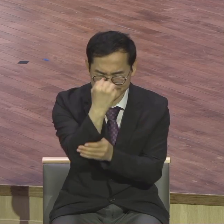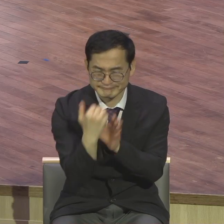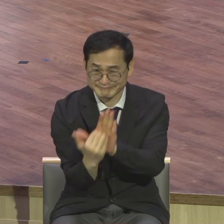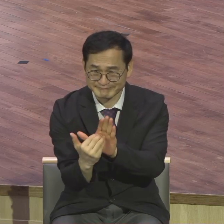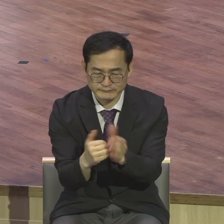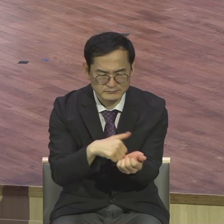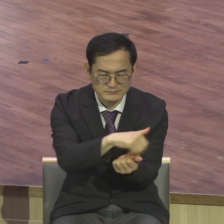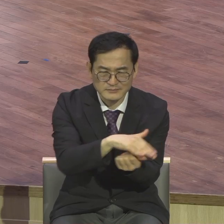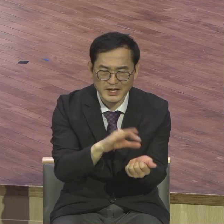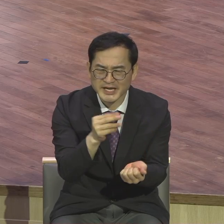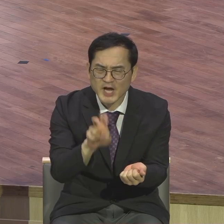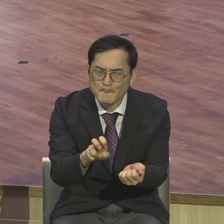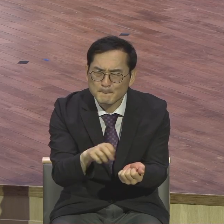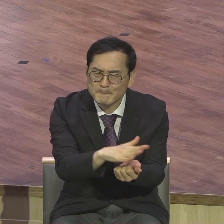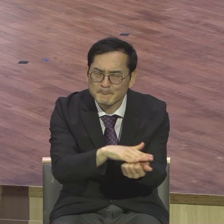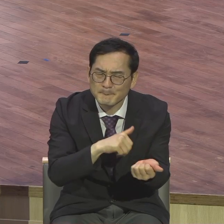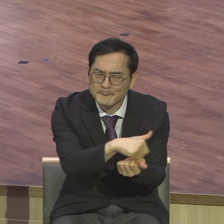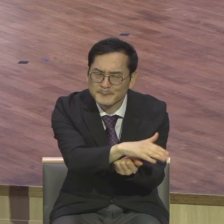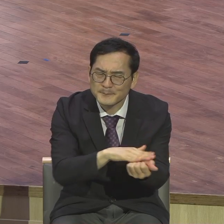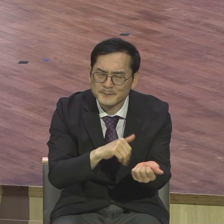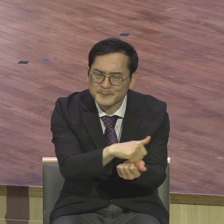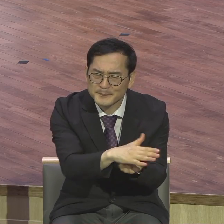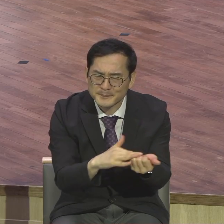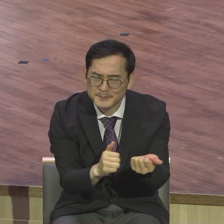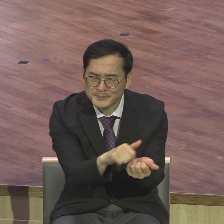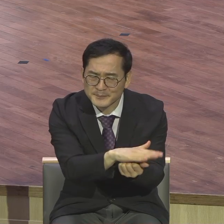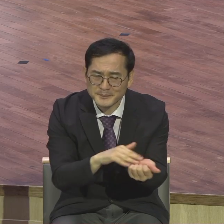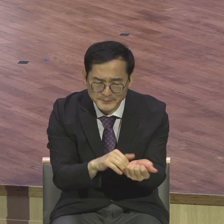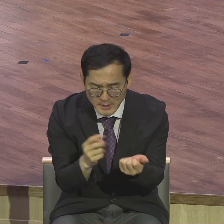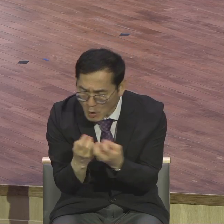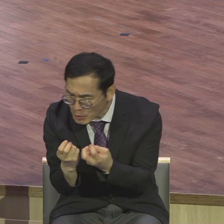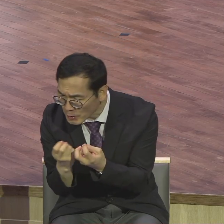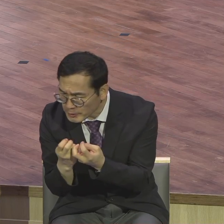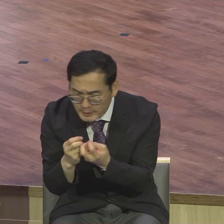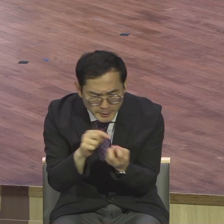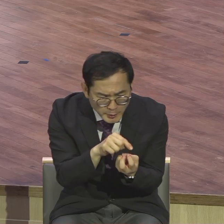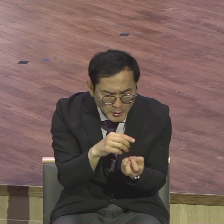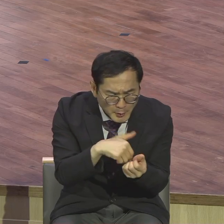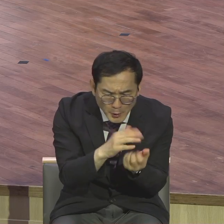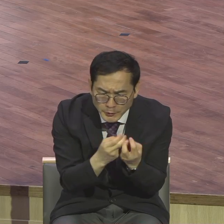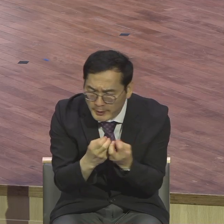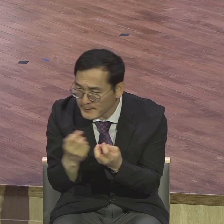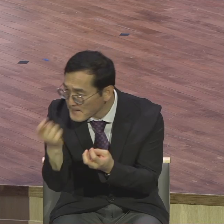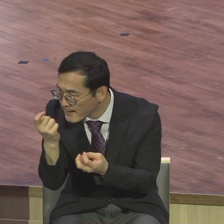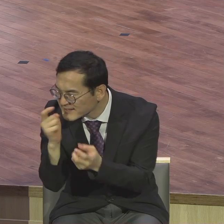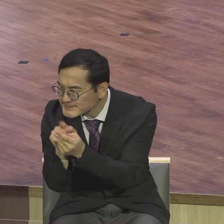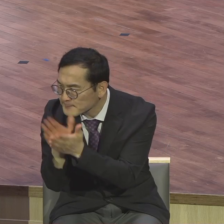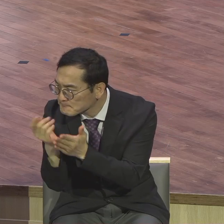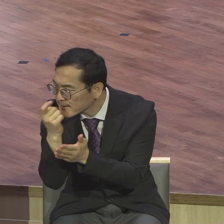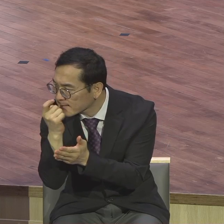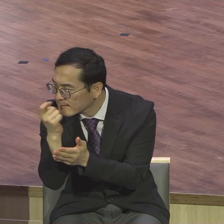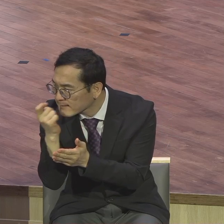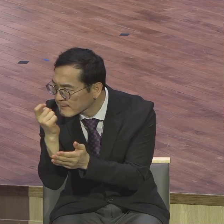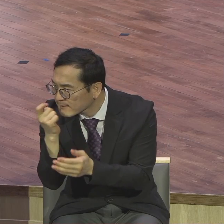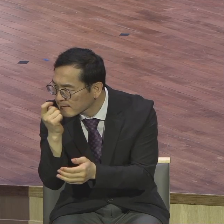이래서 시신염을 배운 거예요. 배워가지고 그 시신을 그건 뭐 알지도 못하시지요. 다